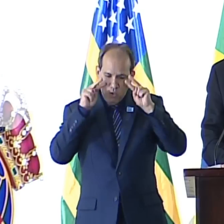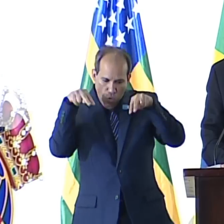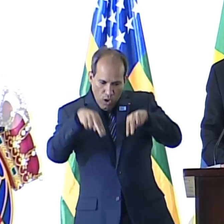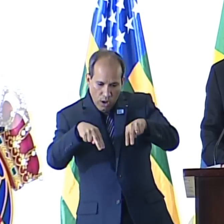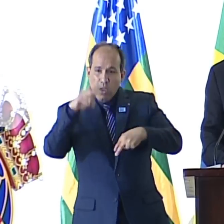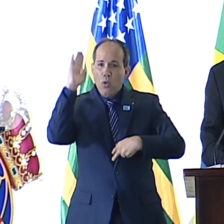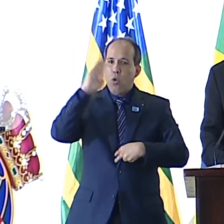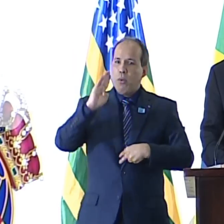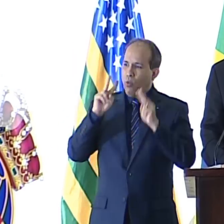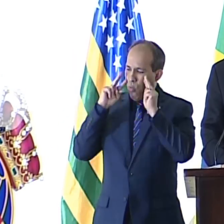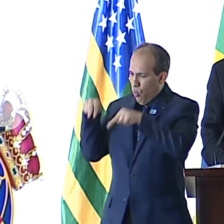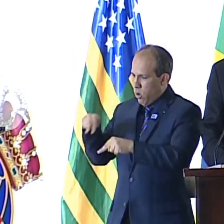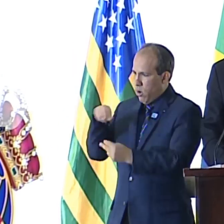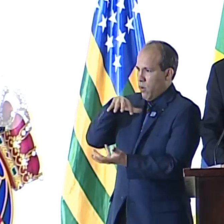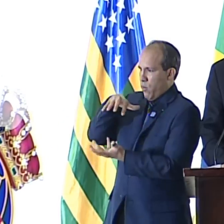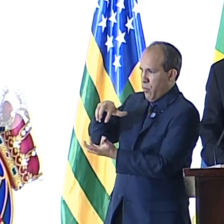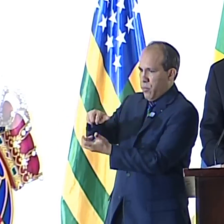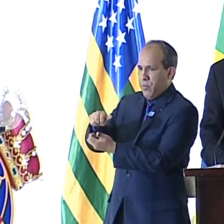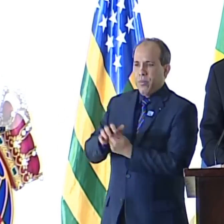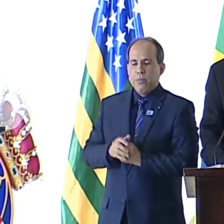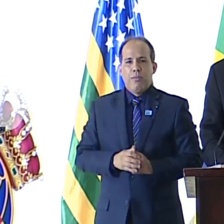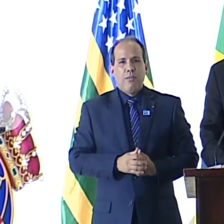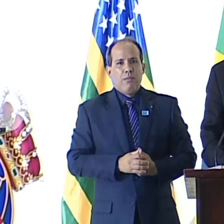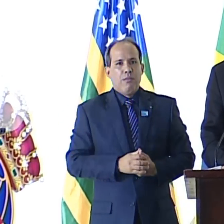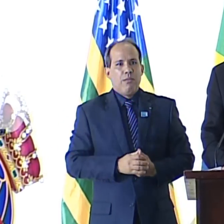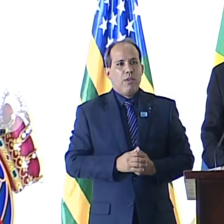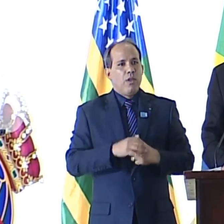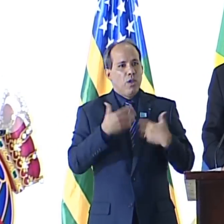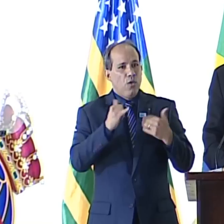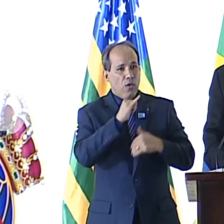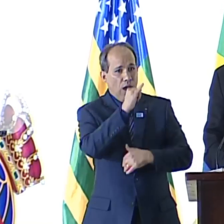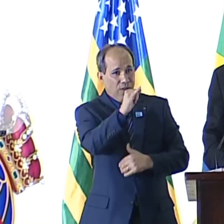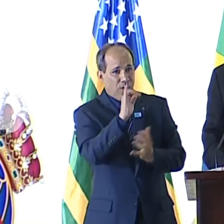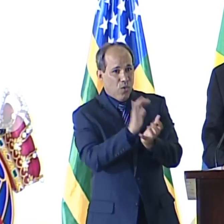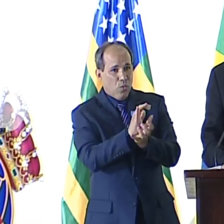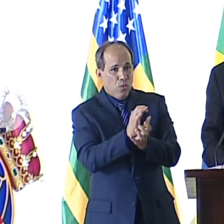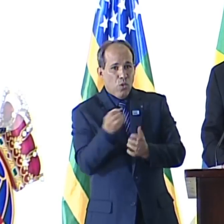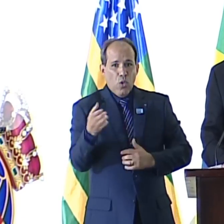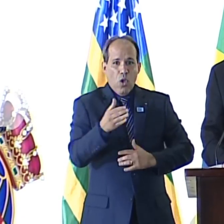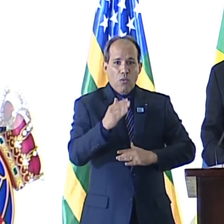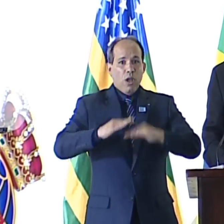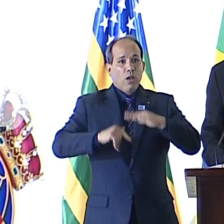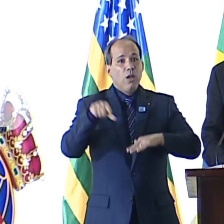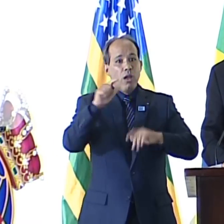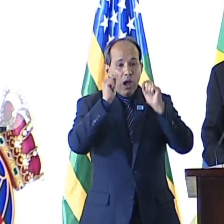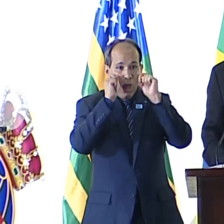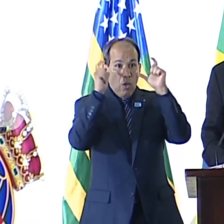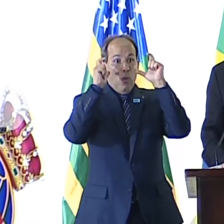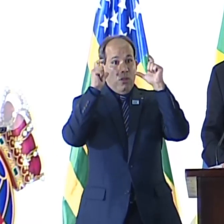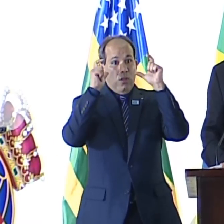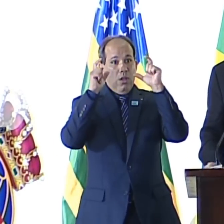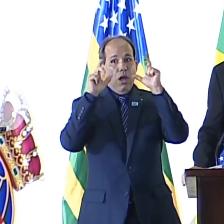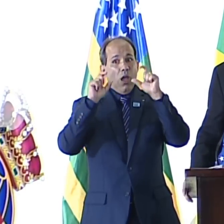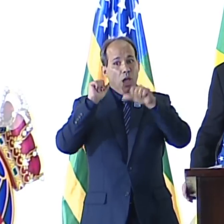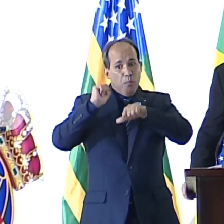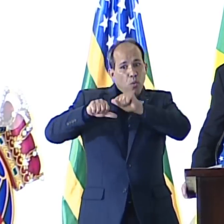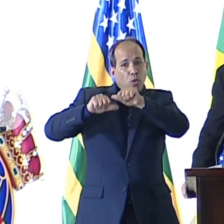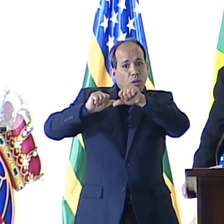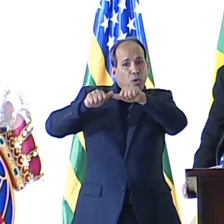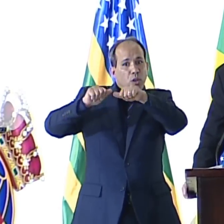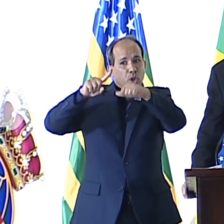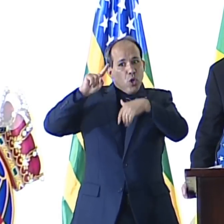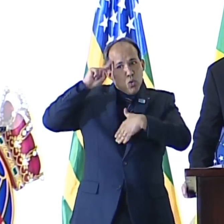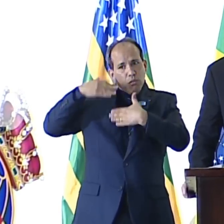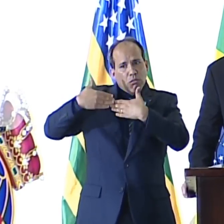Brasil e o mundo. Então, digo à nova turma, digo aos colegas, acordar é reacordar-se ao que em nosso redor